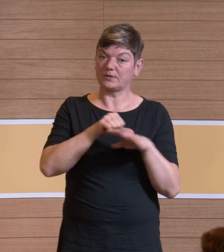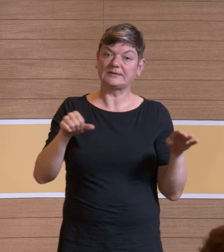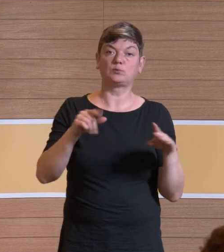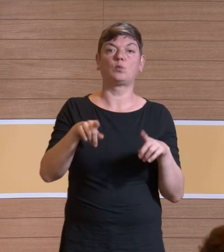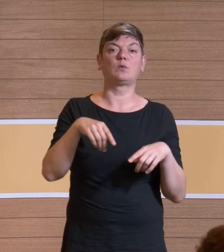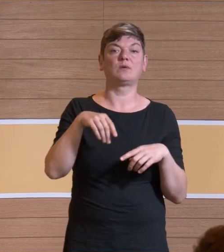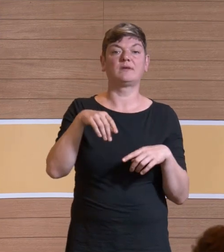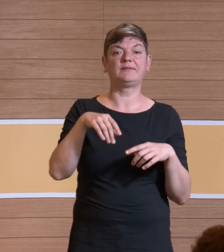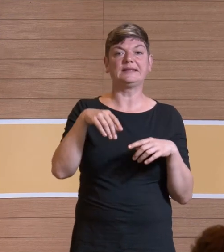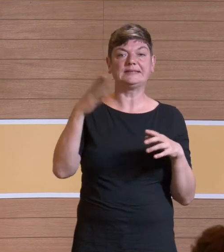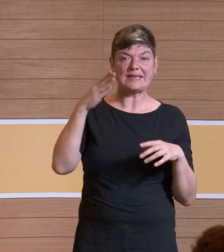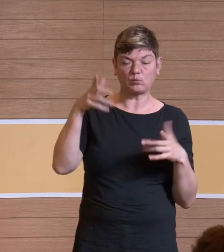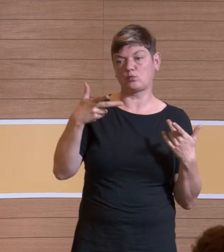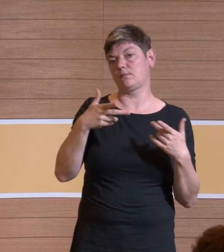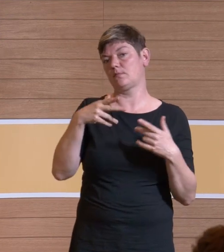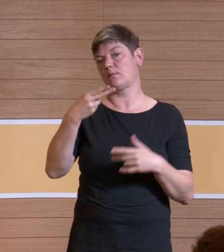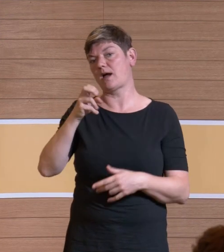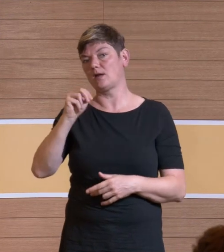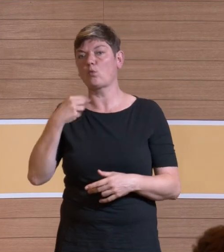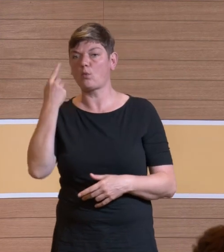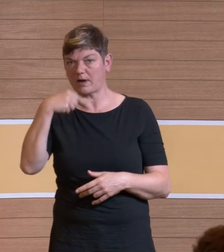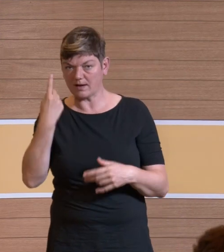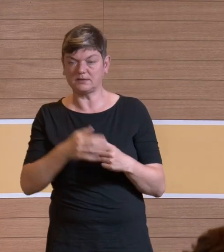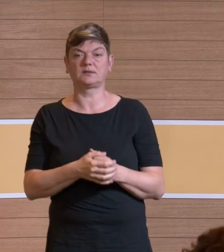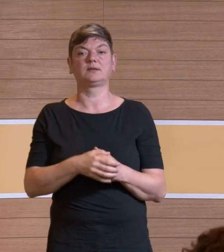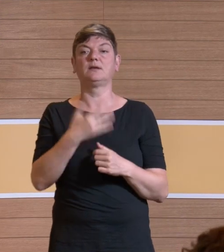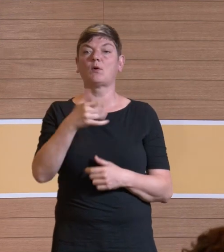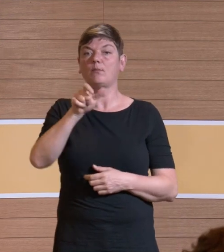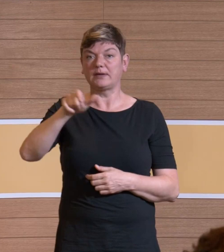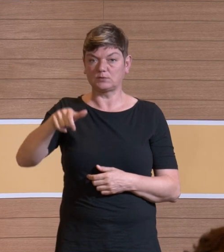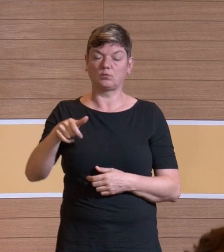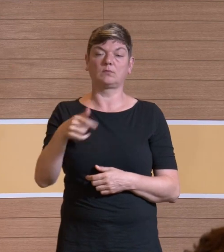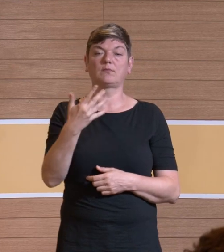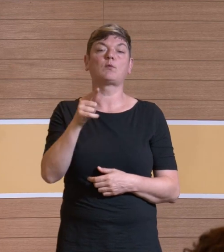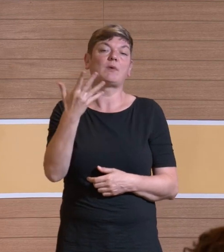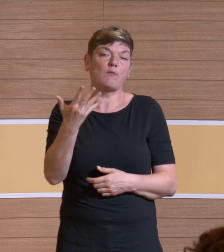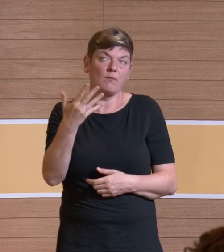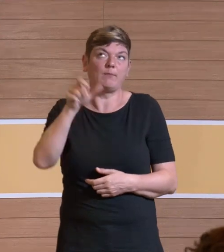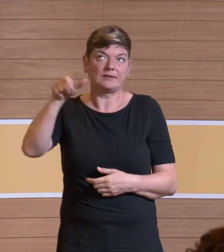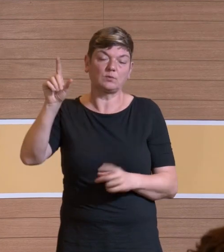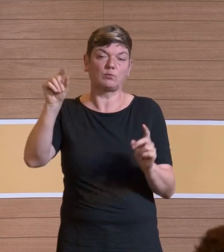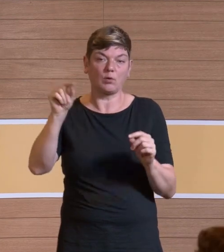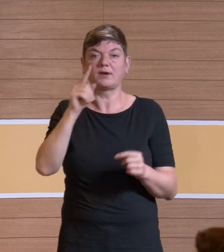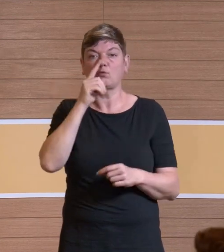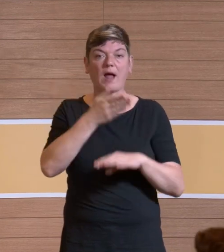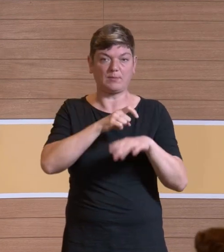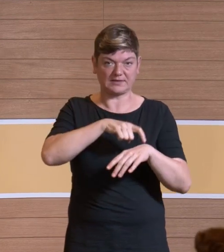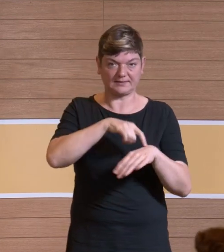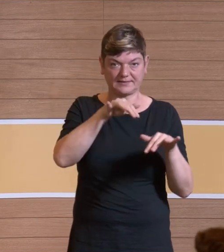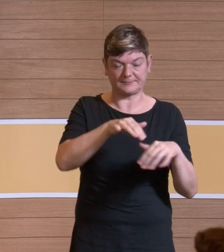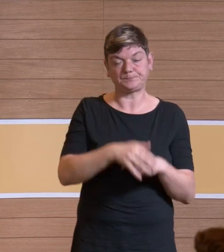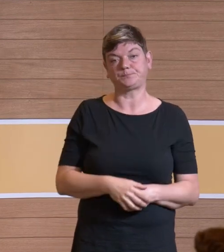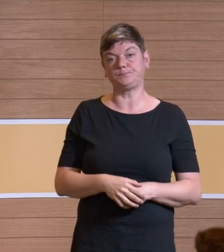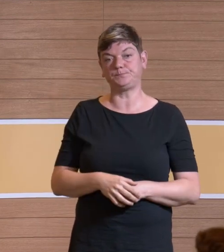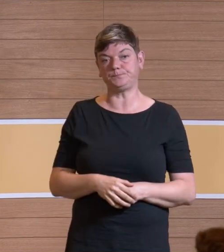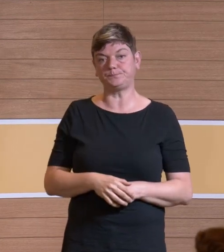Plastik, ja genau, HNO-Bereich, 5 Leute, 5,5 Leute, also 0,5 heißt die Person war nur die Hälfte der Zeit da, 5,5